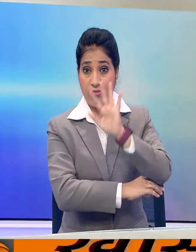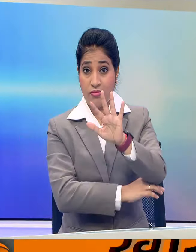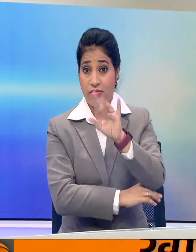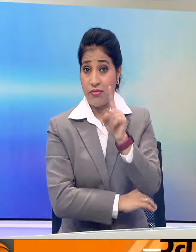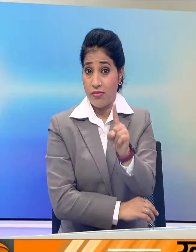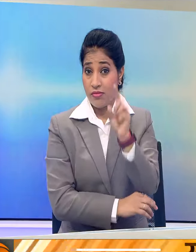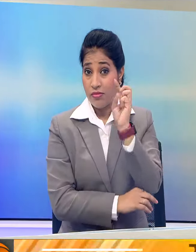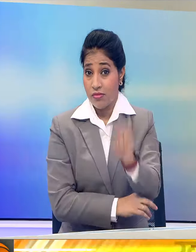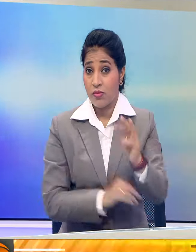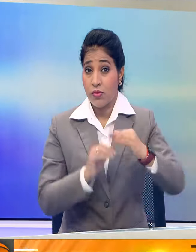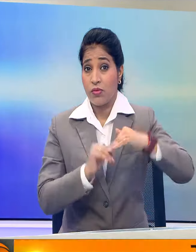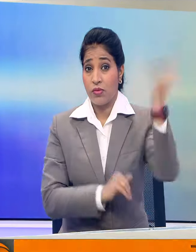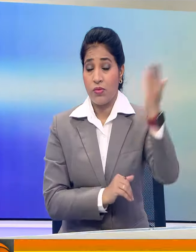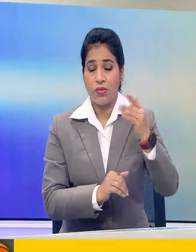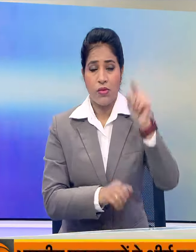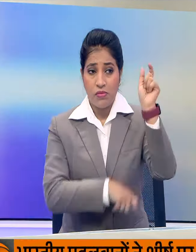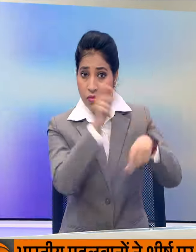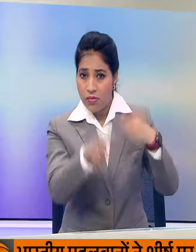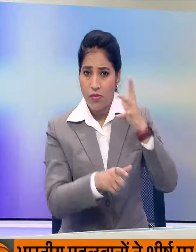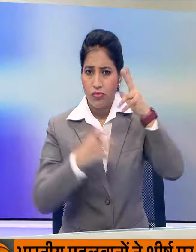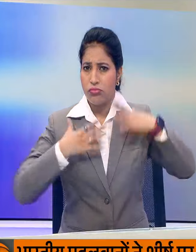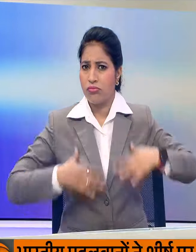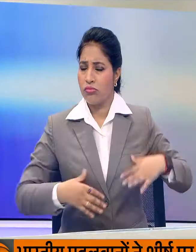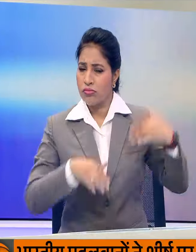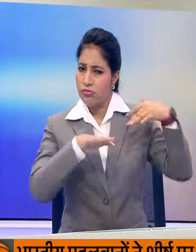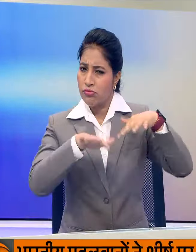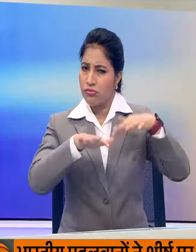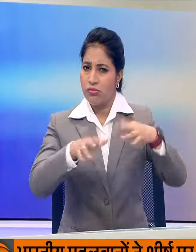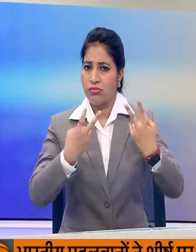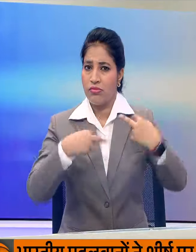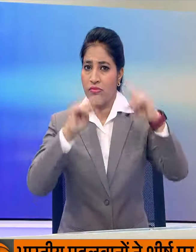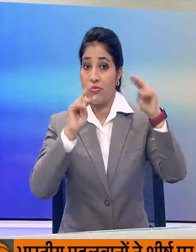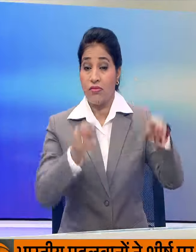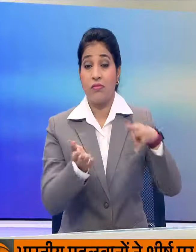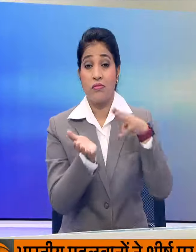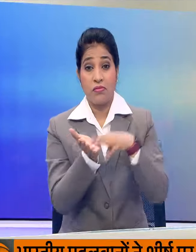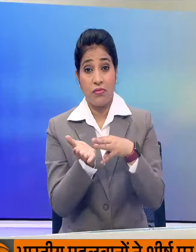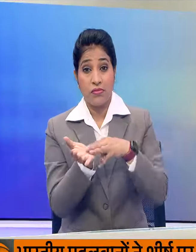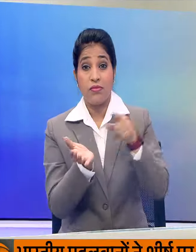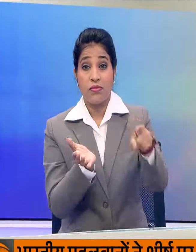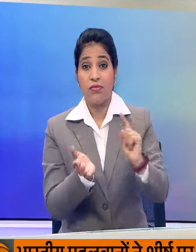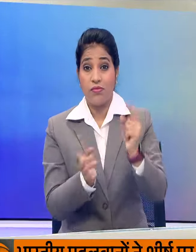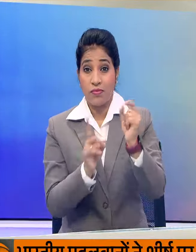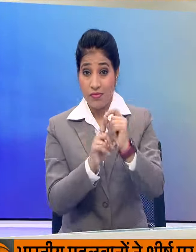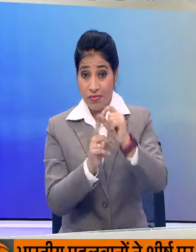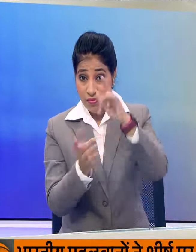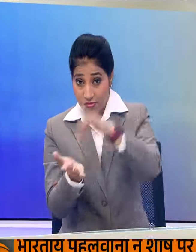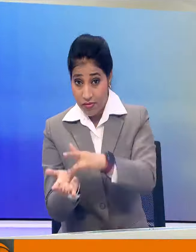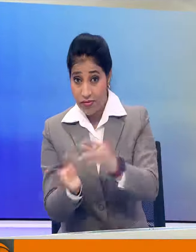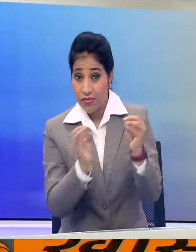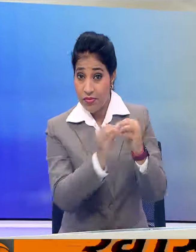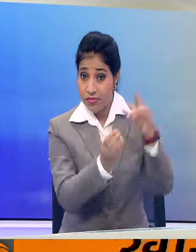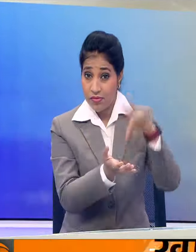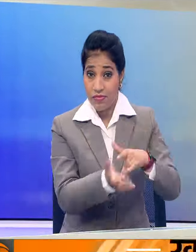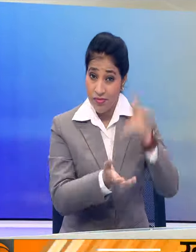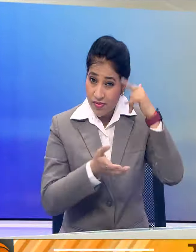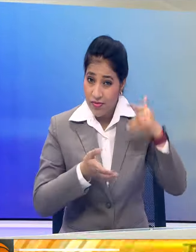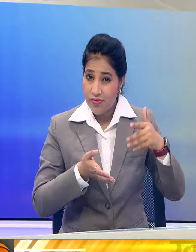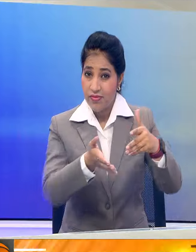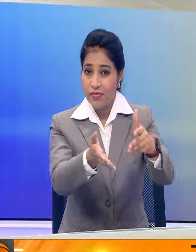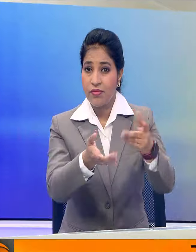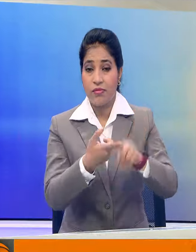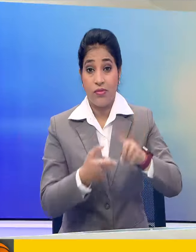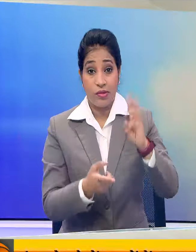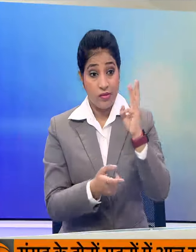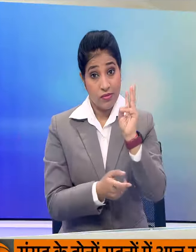,000 से जादा श्रधालू दरबार में पहुँचें सुमवर को जहां पहलगाओं और बालटाल मार्क से तीसरा